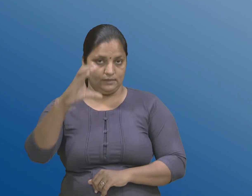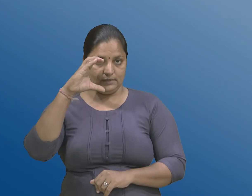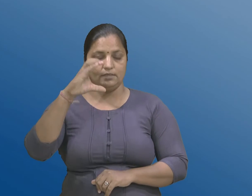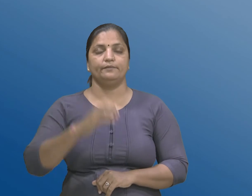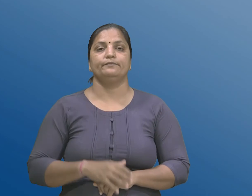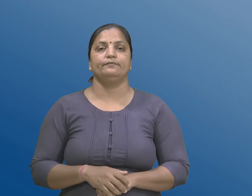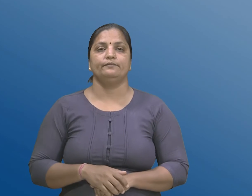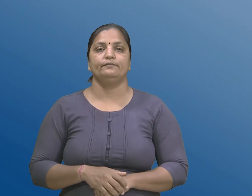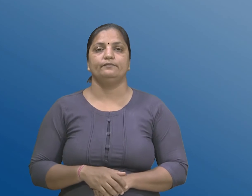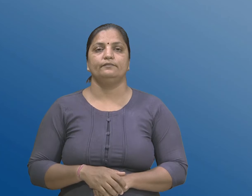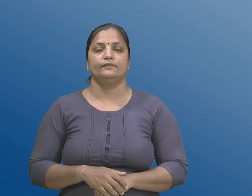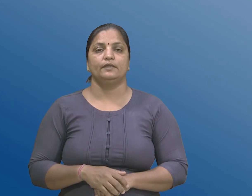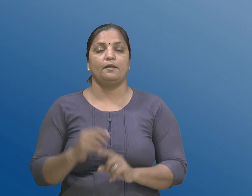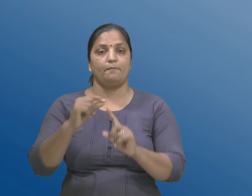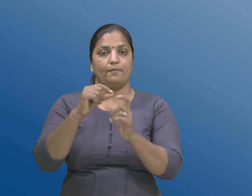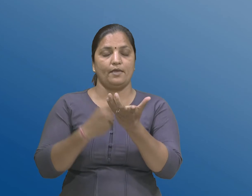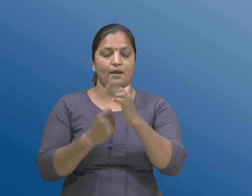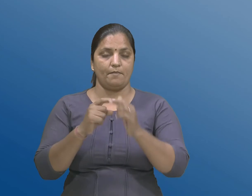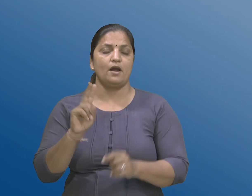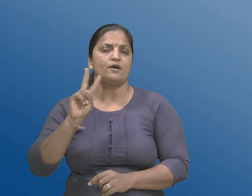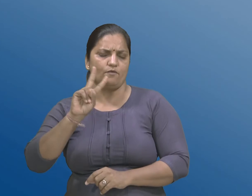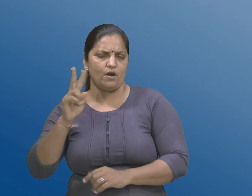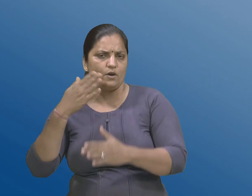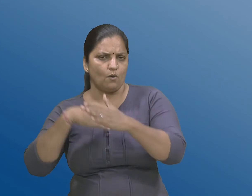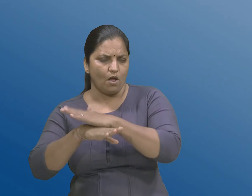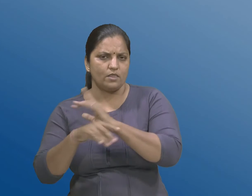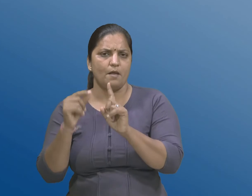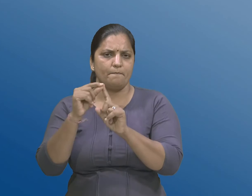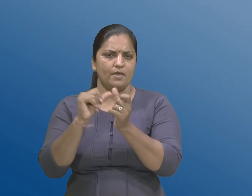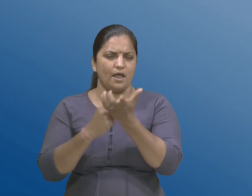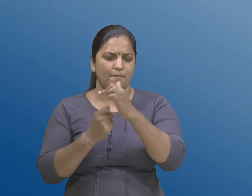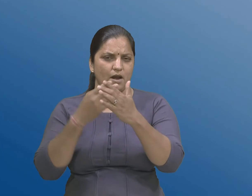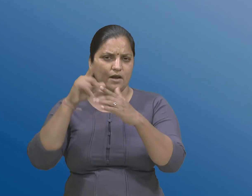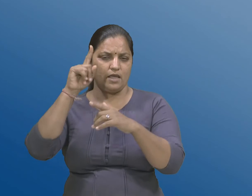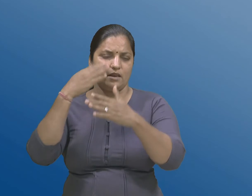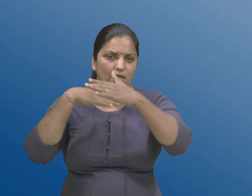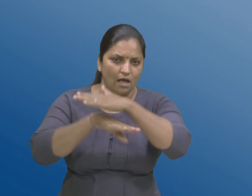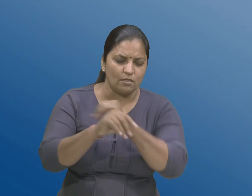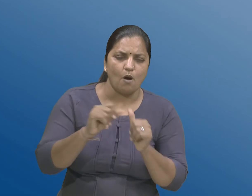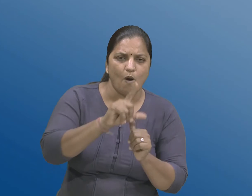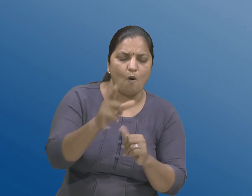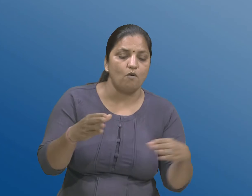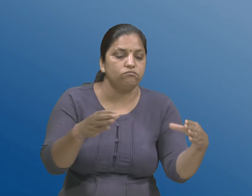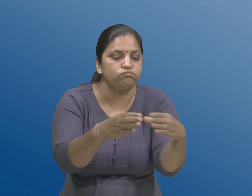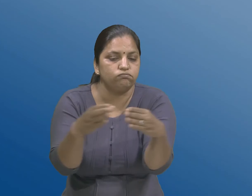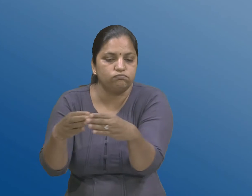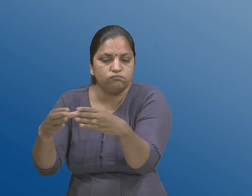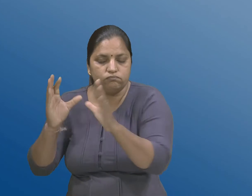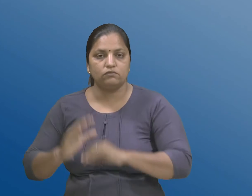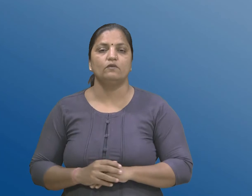खंड 22 ना पेटा खंड एक हेठर दरेक संस्थान द्वारा रेकोर्ड